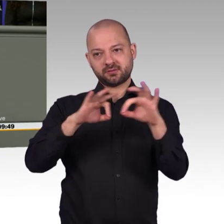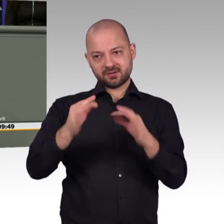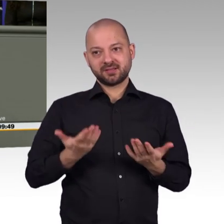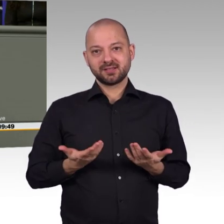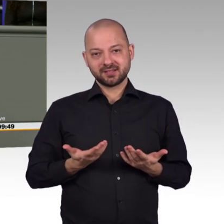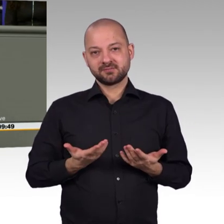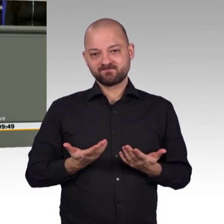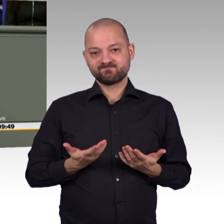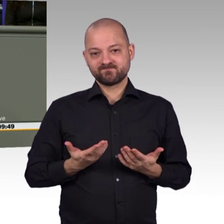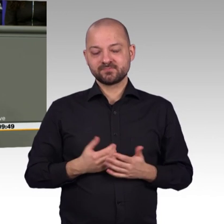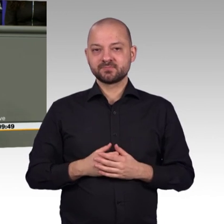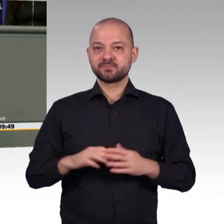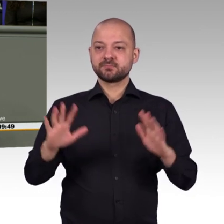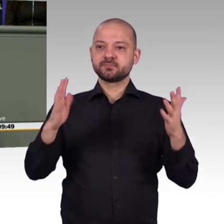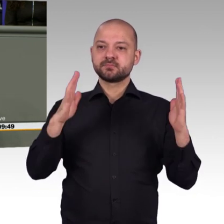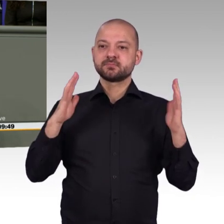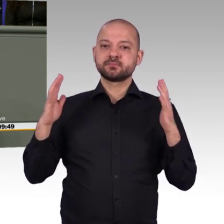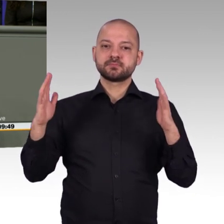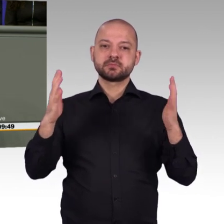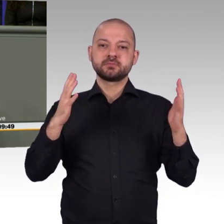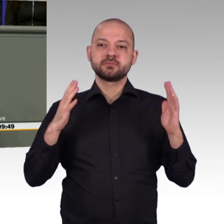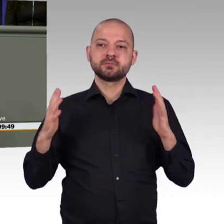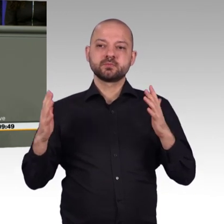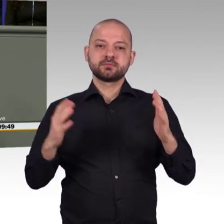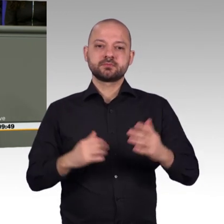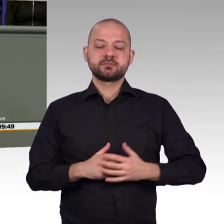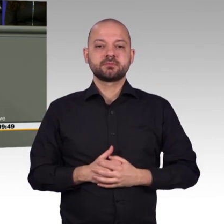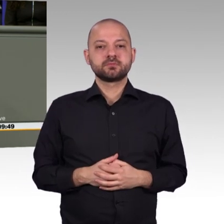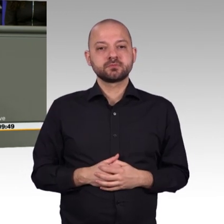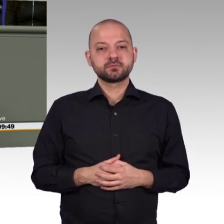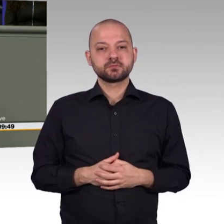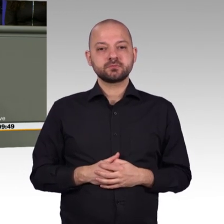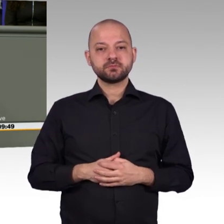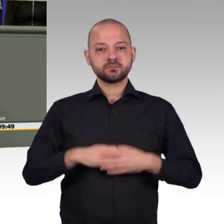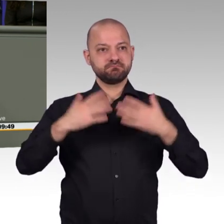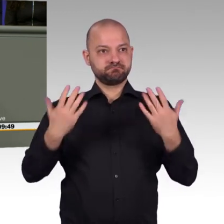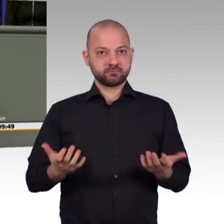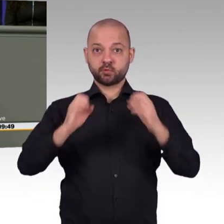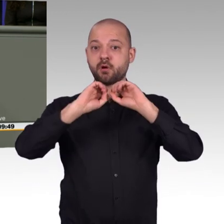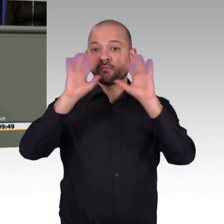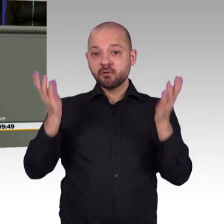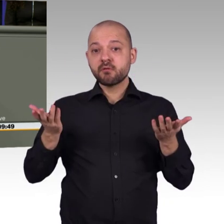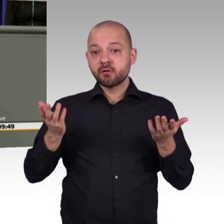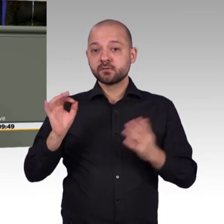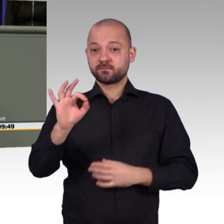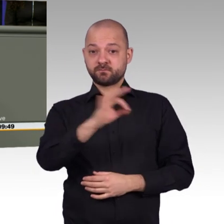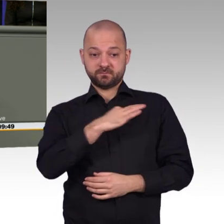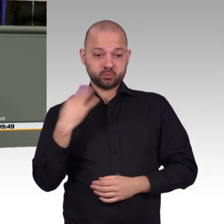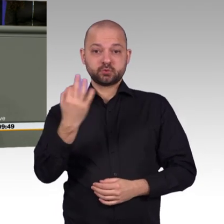Zukunft der Arbeit. Denn wir alle wissen, in den nächsten fünf bis zehn Jahren wird sich auf den Arbeitsmärkten in den Betrieben einiges